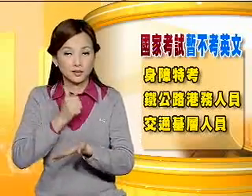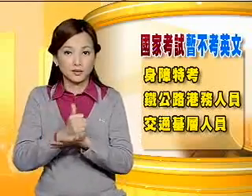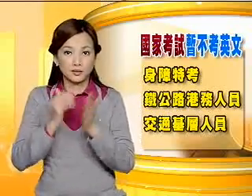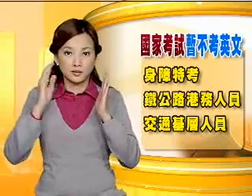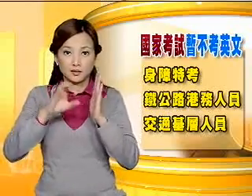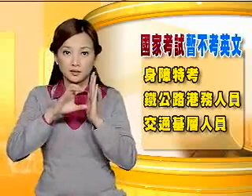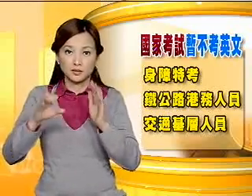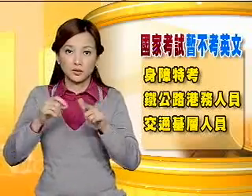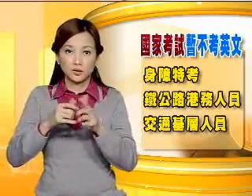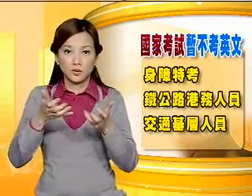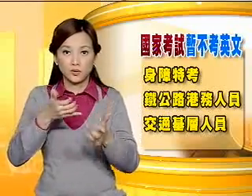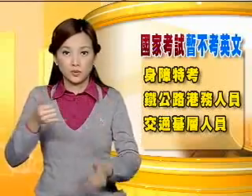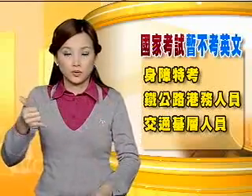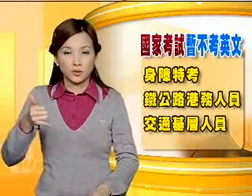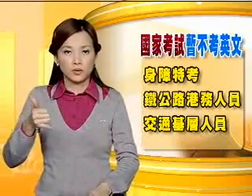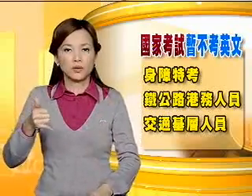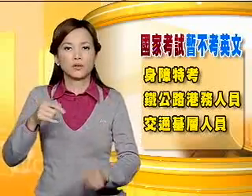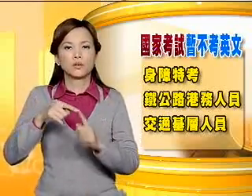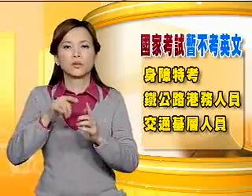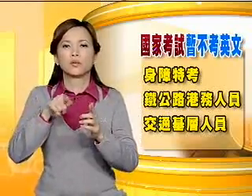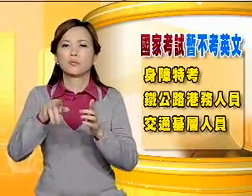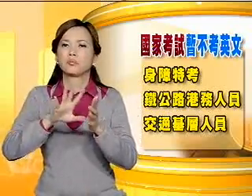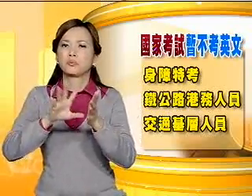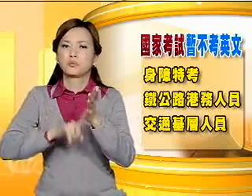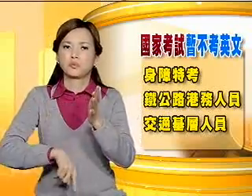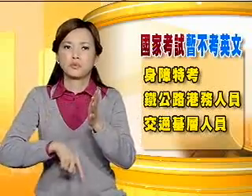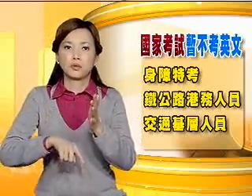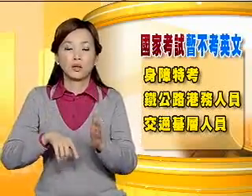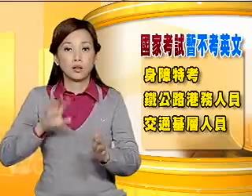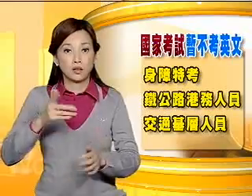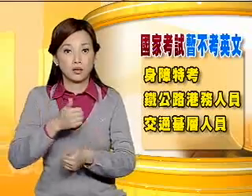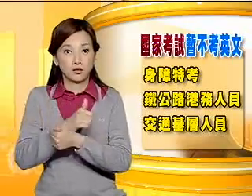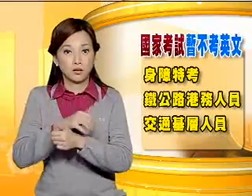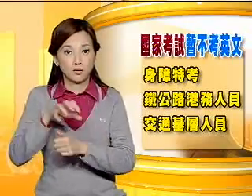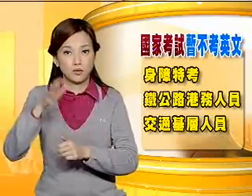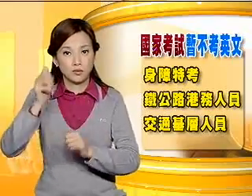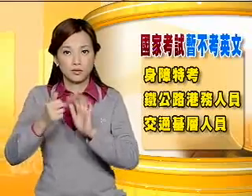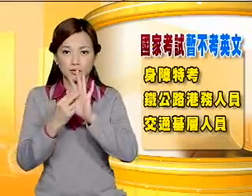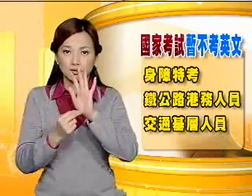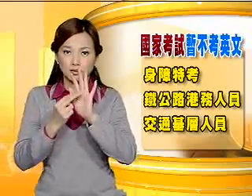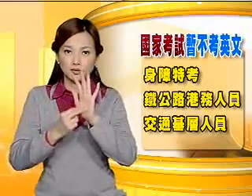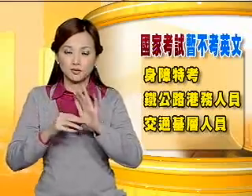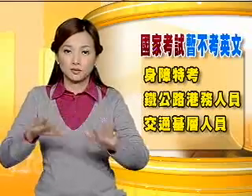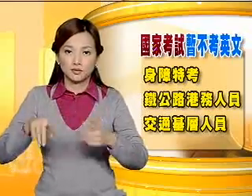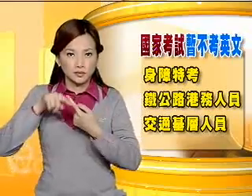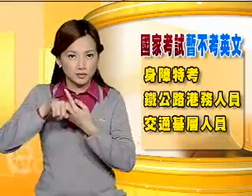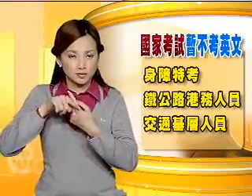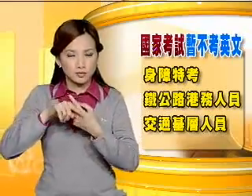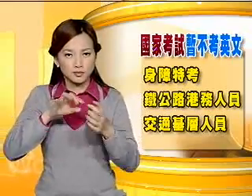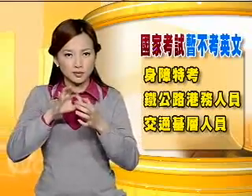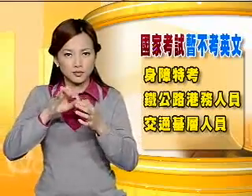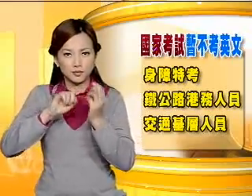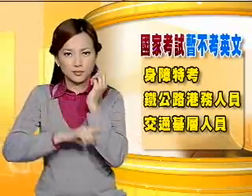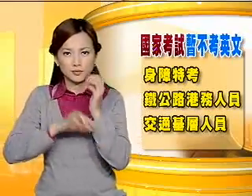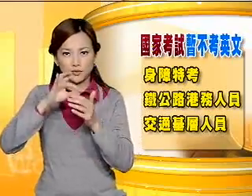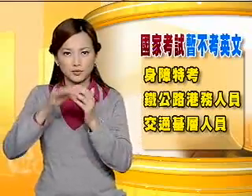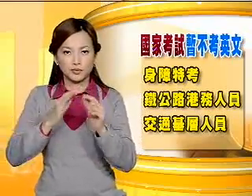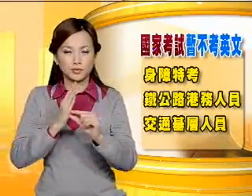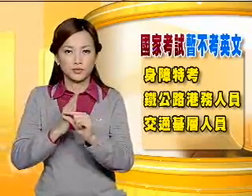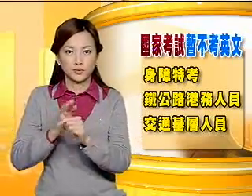当正式公务员员不太容易不过考试院长表示目前正在研拟相关的法规聘雇